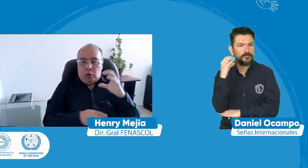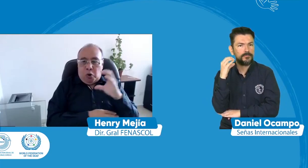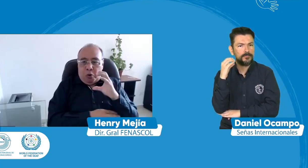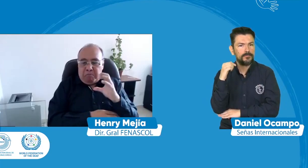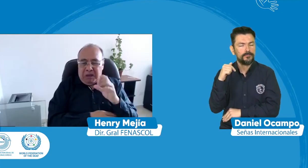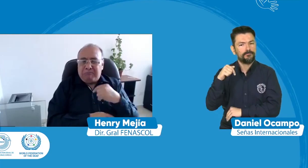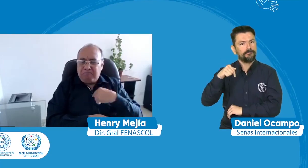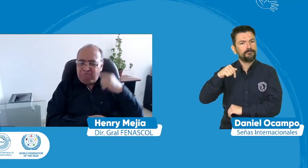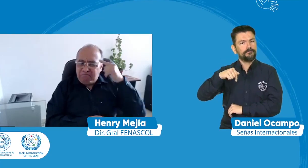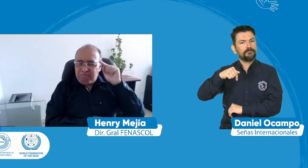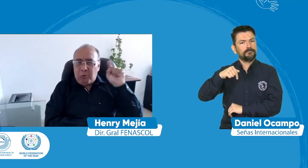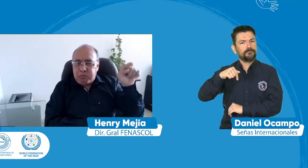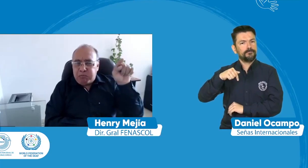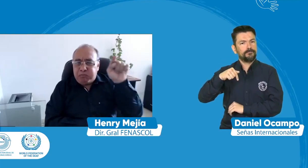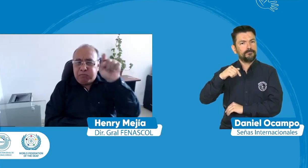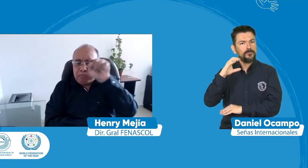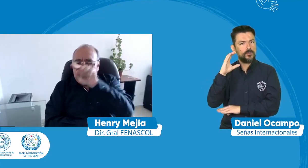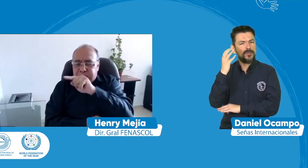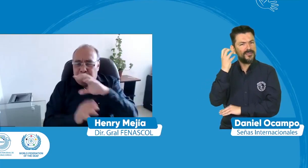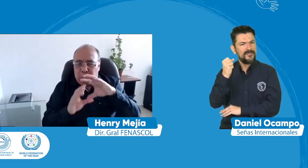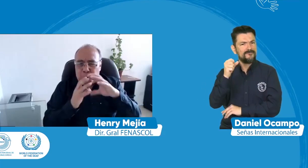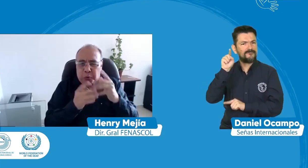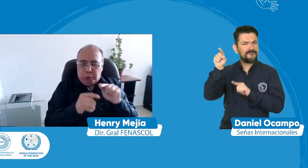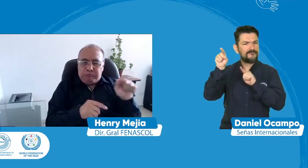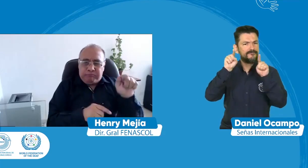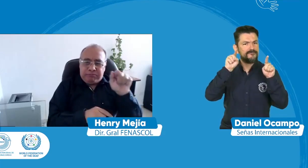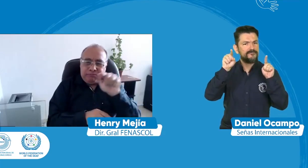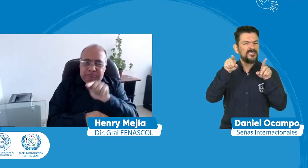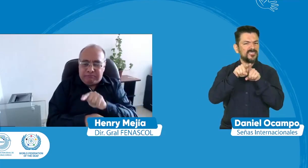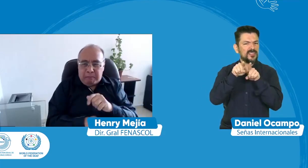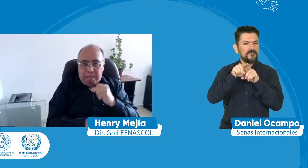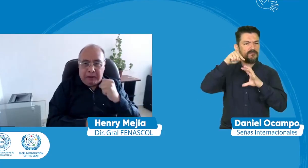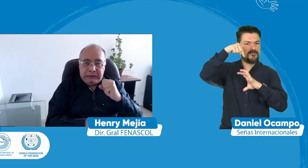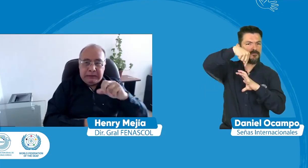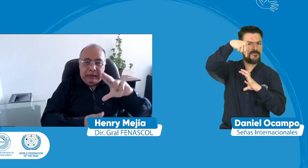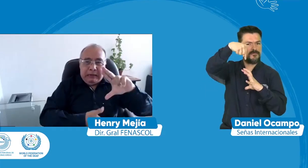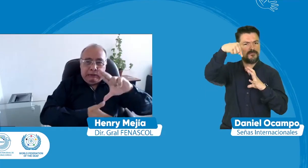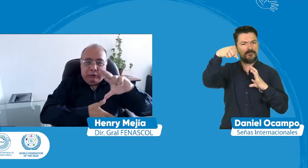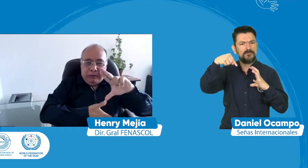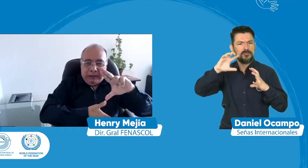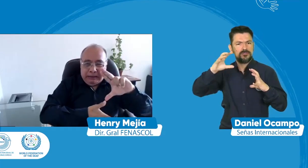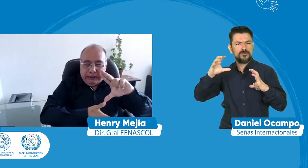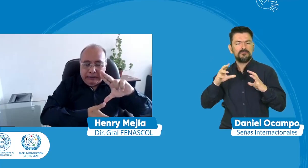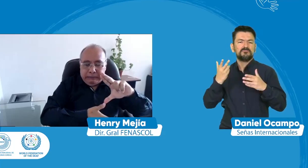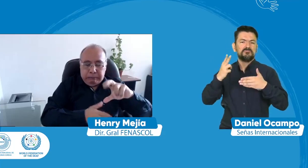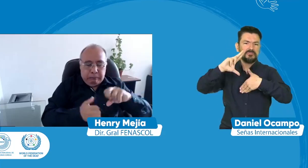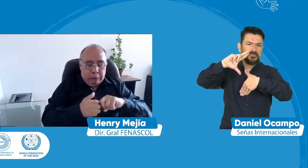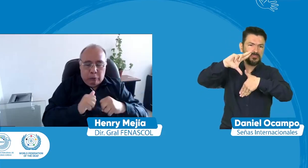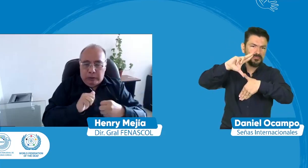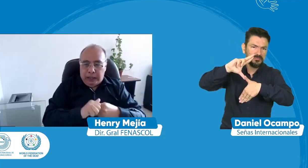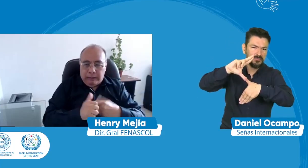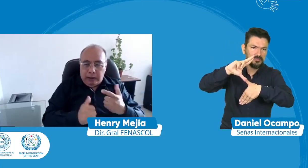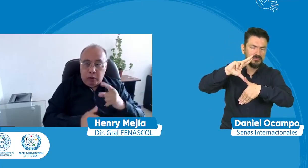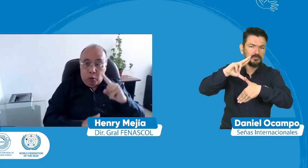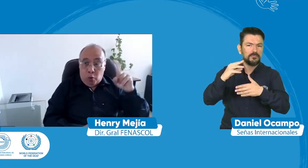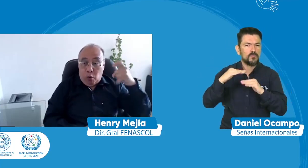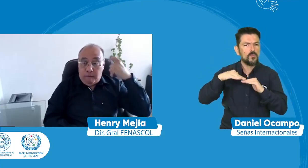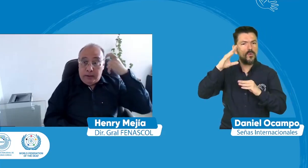una preocupación nosotros sabemos que pues en diferentes espacios sobre todo en Latinoamérica hay